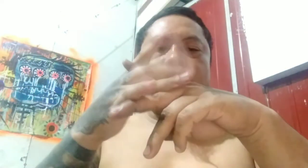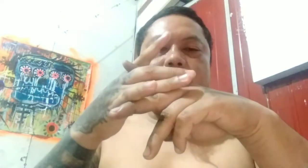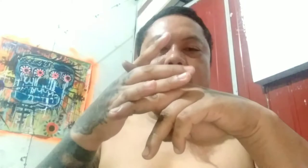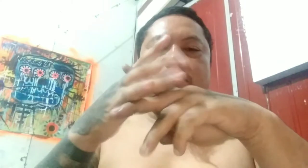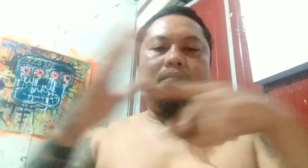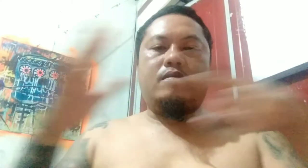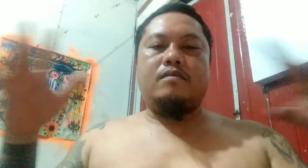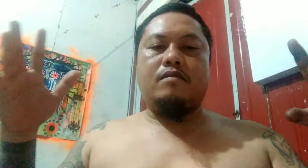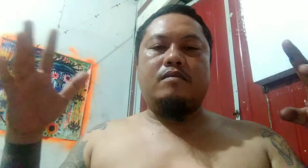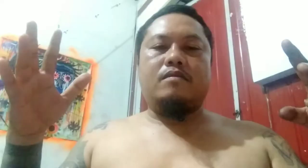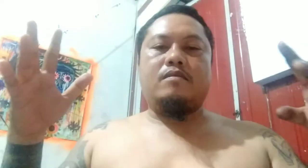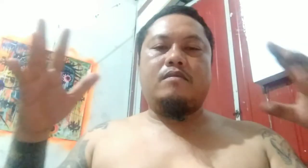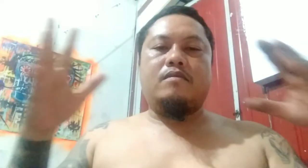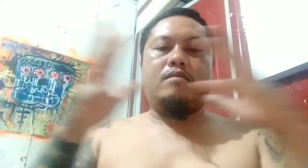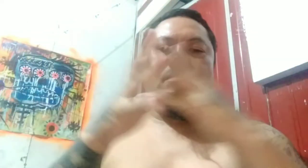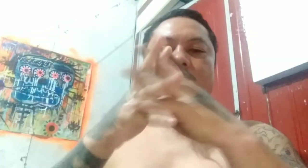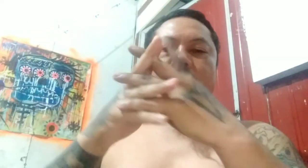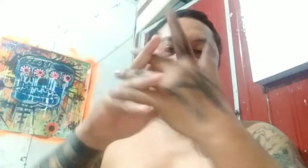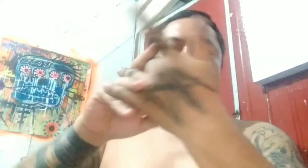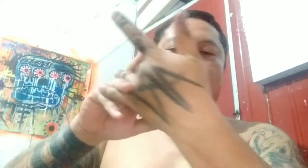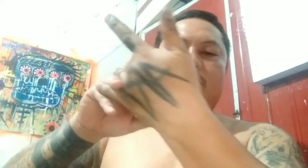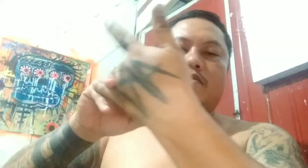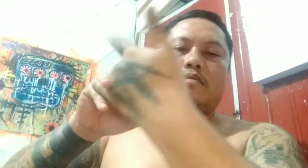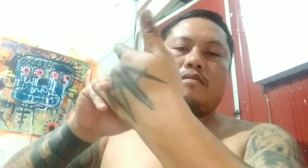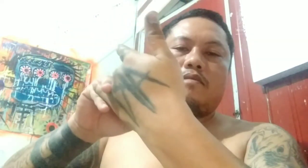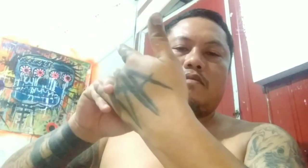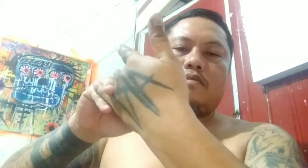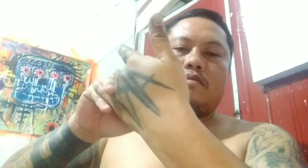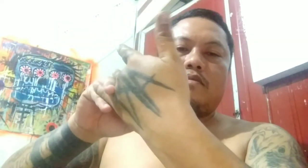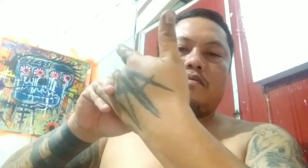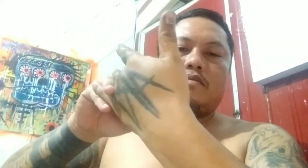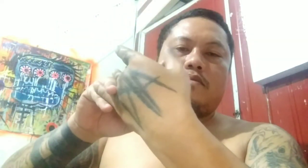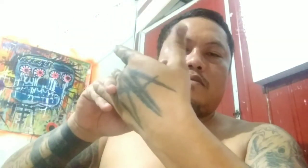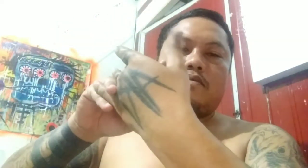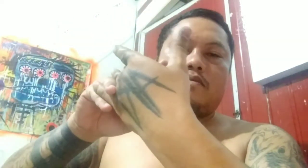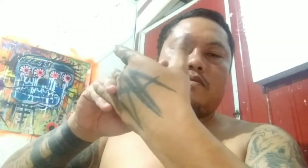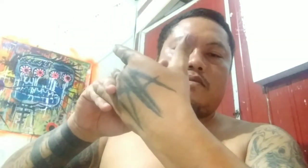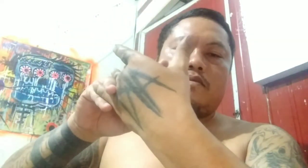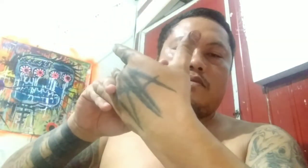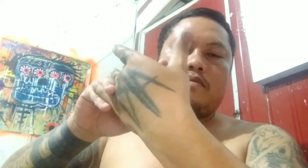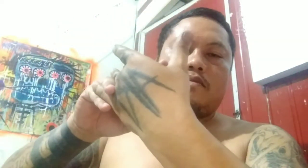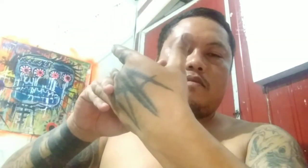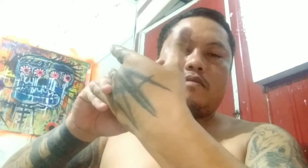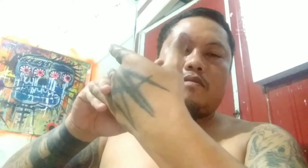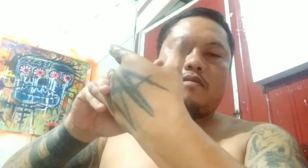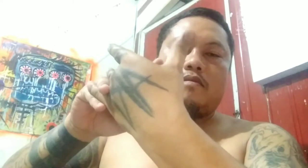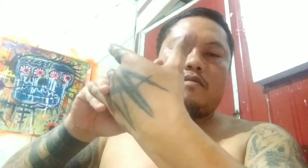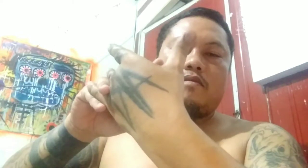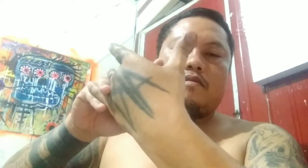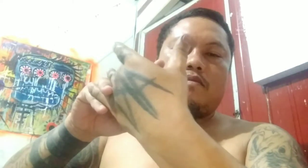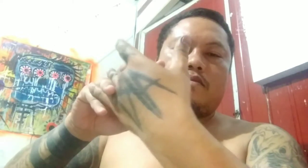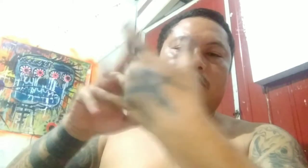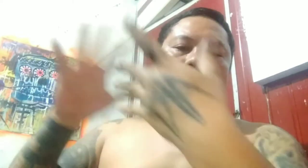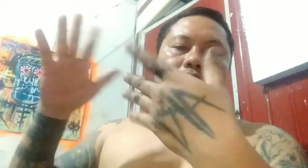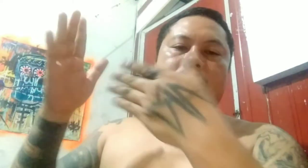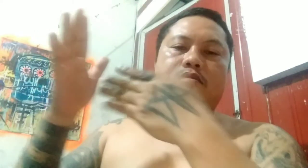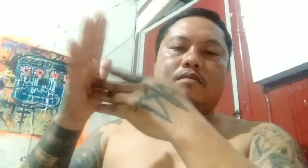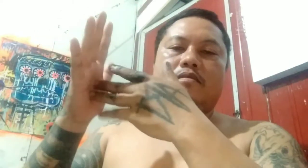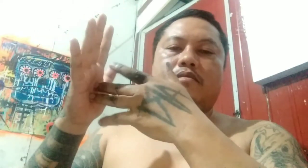Si Bombo. So, totohanin mo, baka mapahiya tayo kasi parang pinako-isapan niya yung mga talagang supportahan